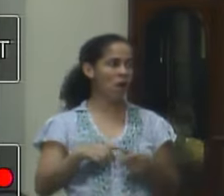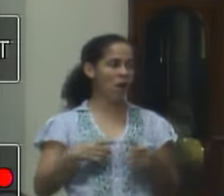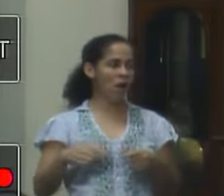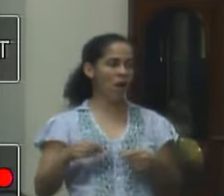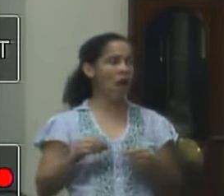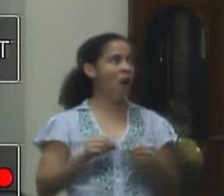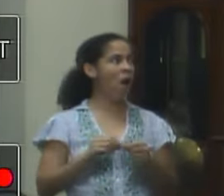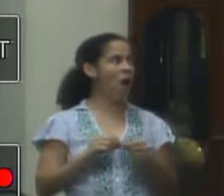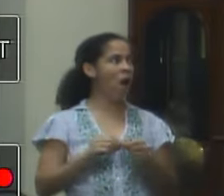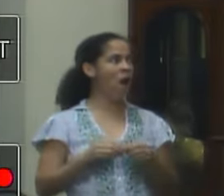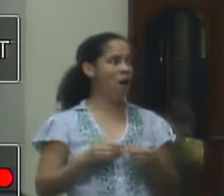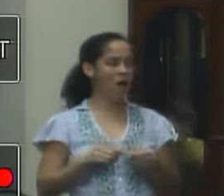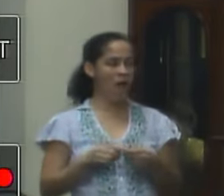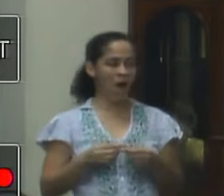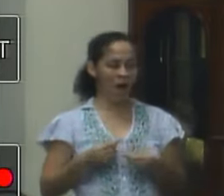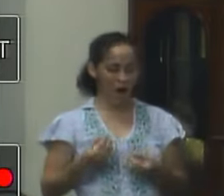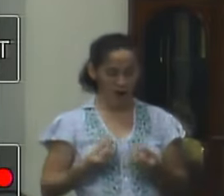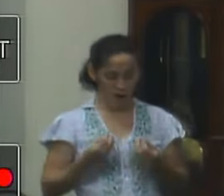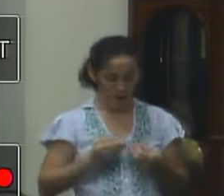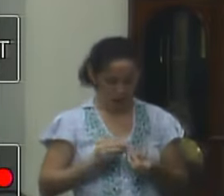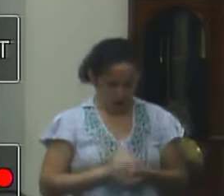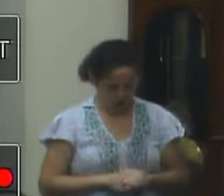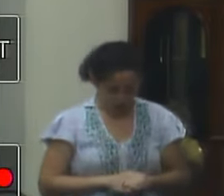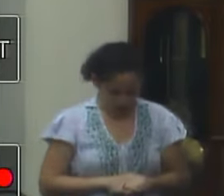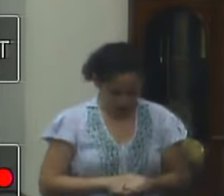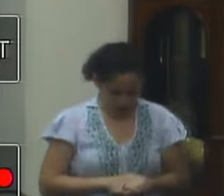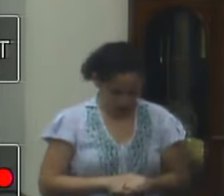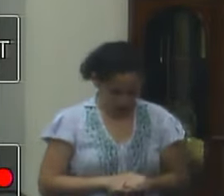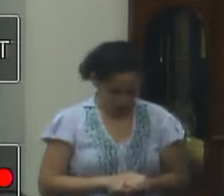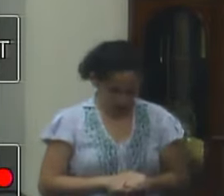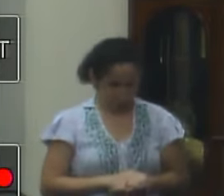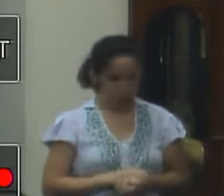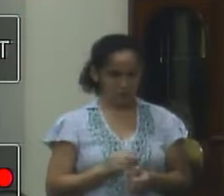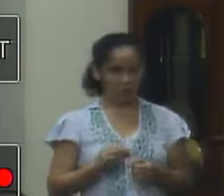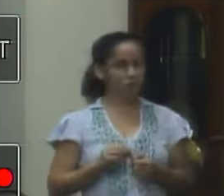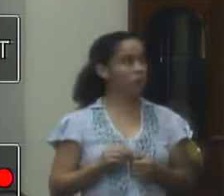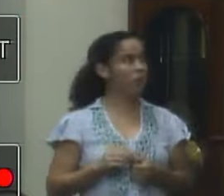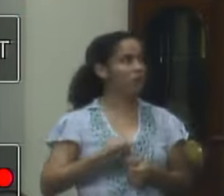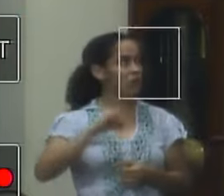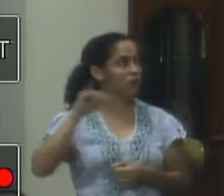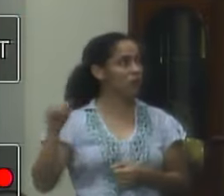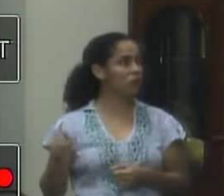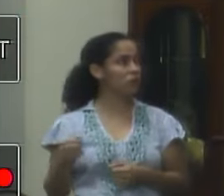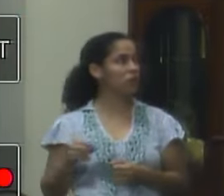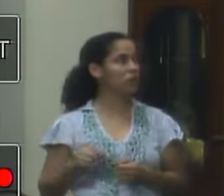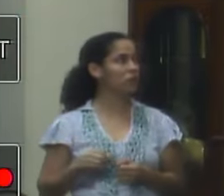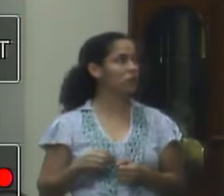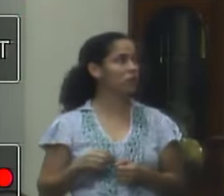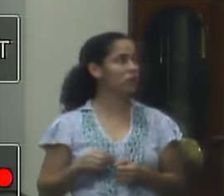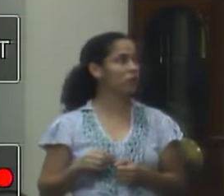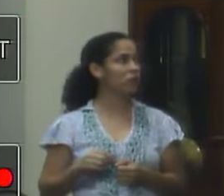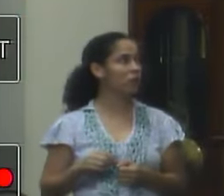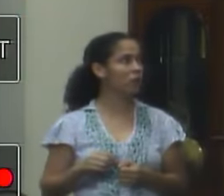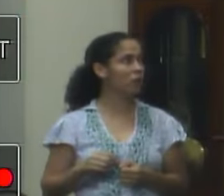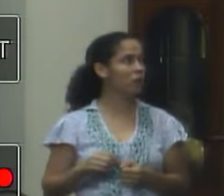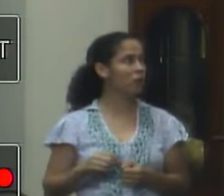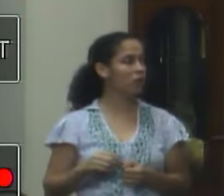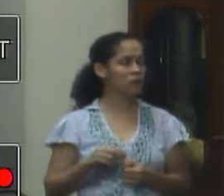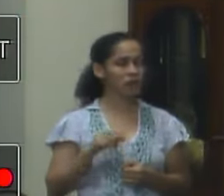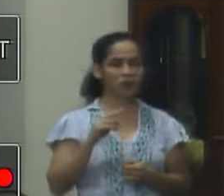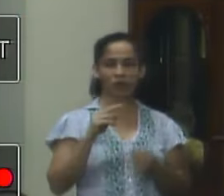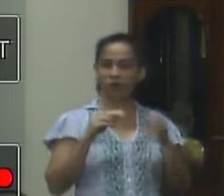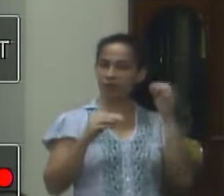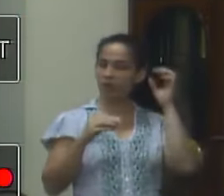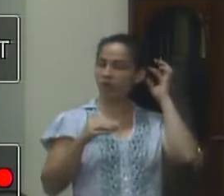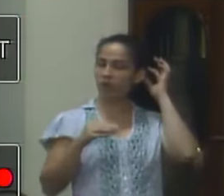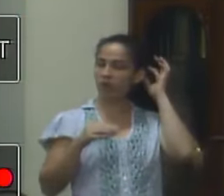que ele quer chegar através também do senhor Bellini que é uma questão de aproveitar fazer um intercâmbio